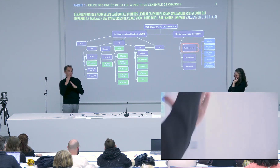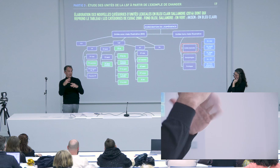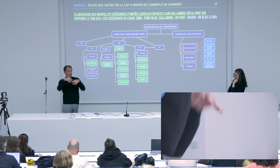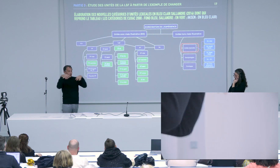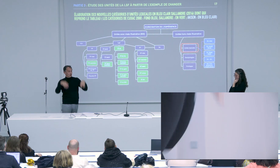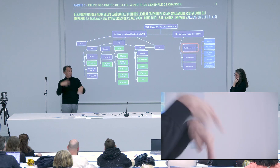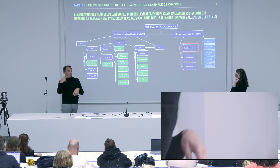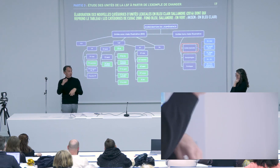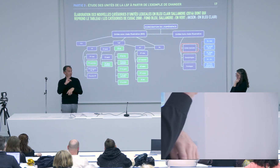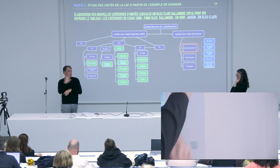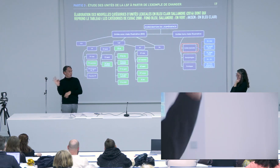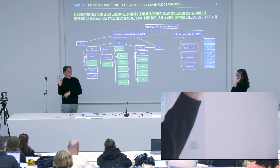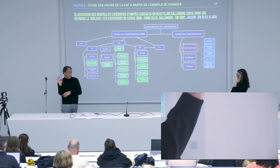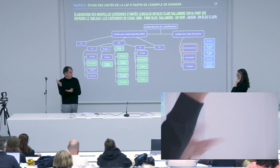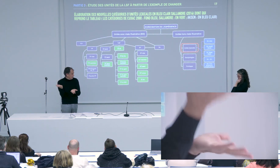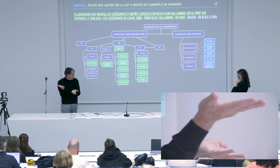concernant